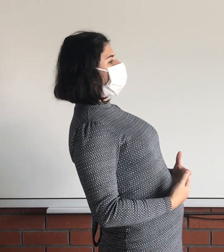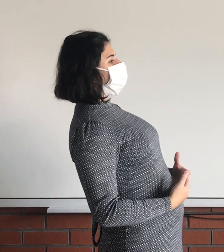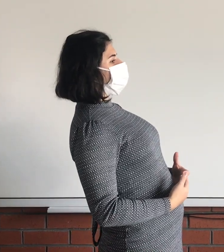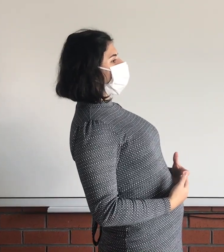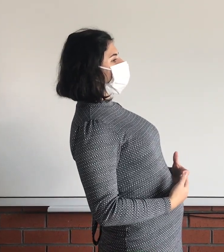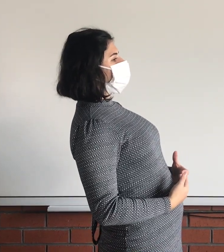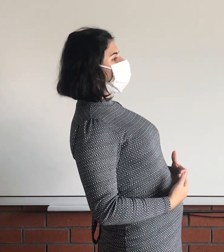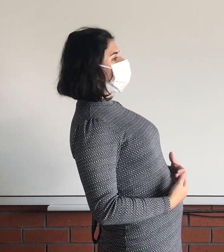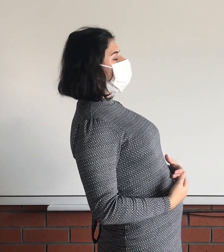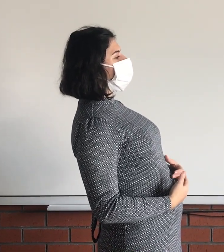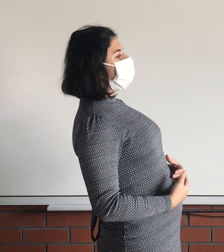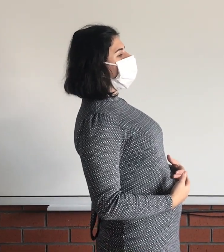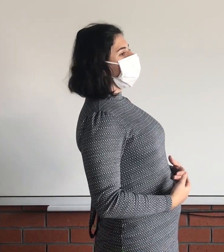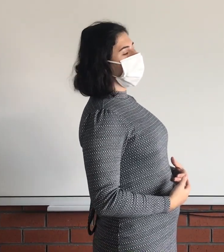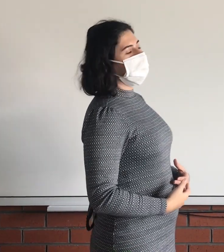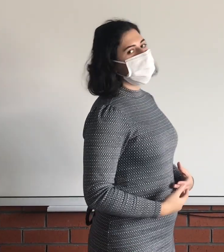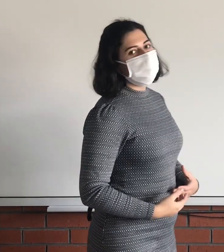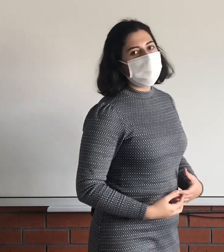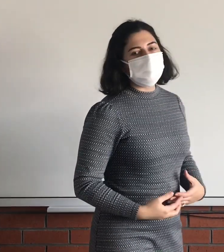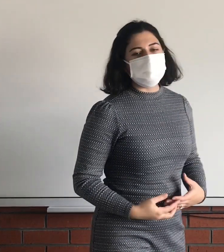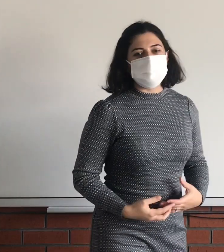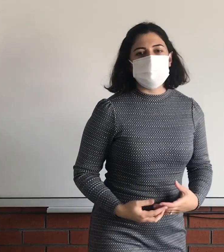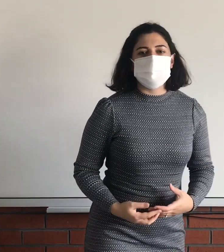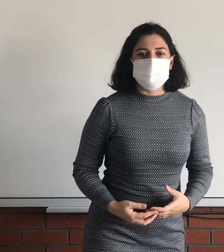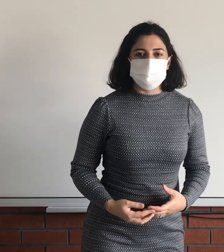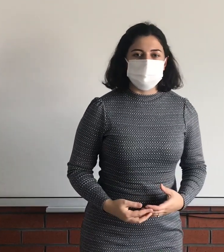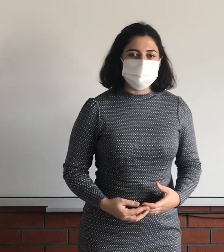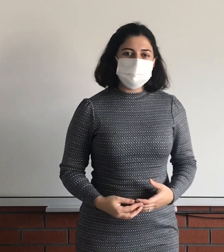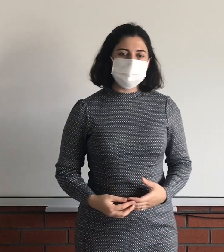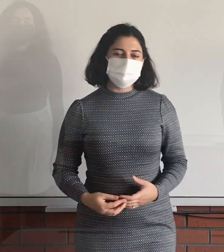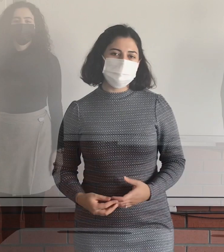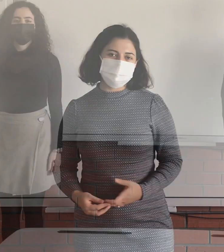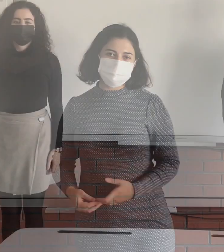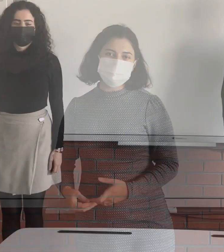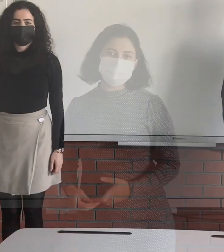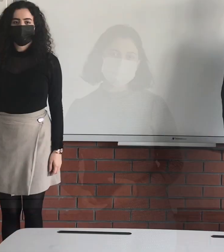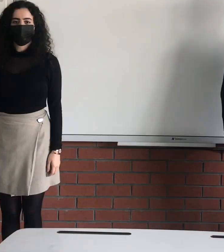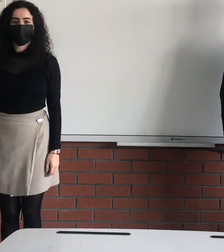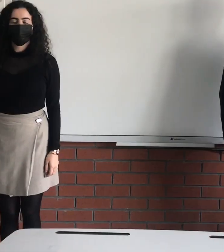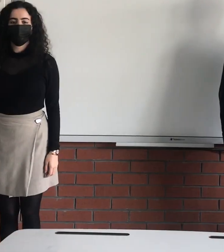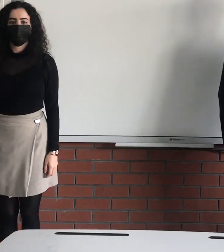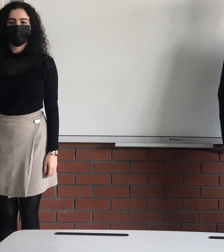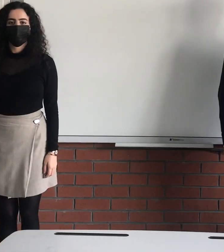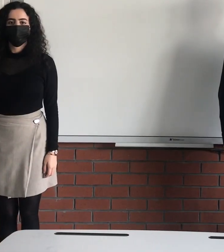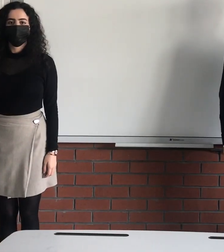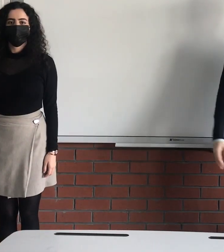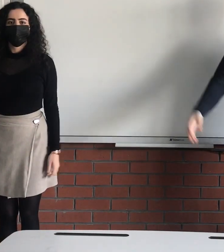gerekir dersem ben körfezi canlandırmış olurum. Dağ ol,